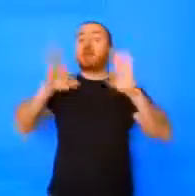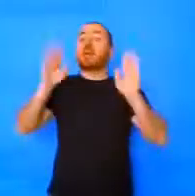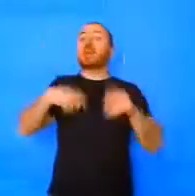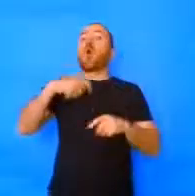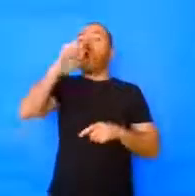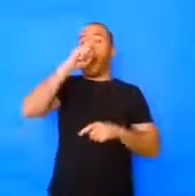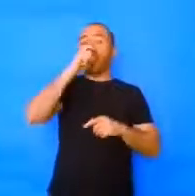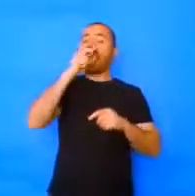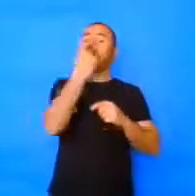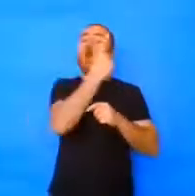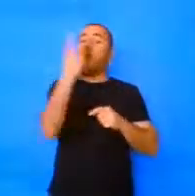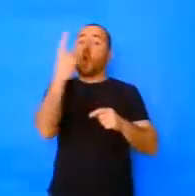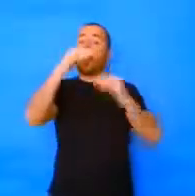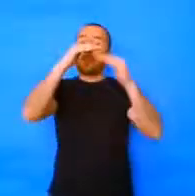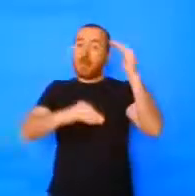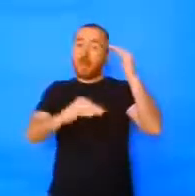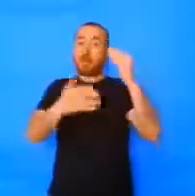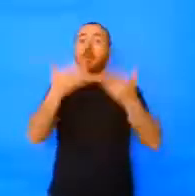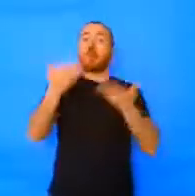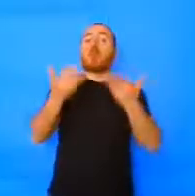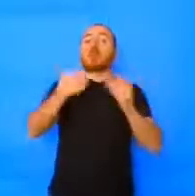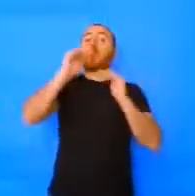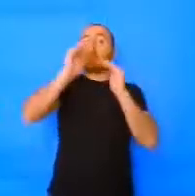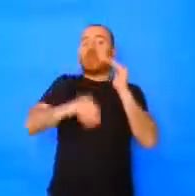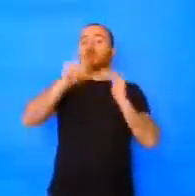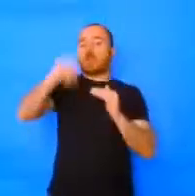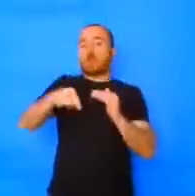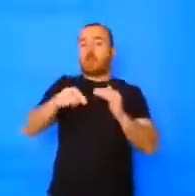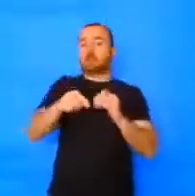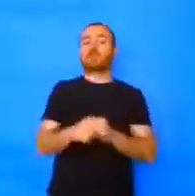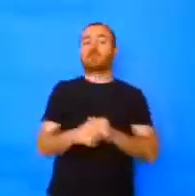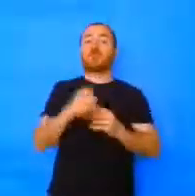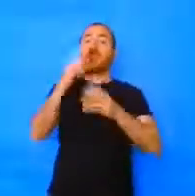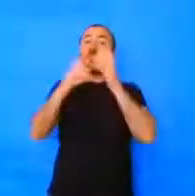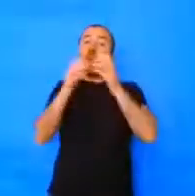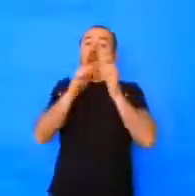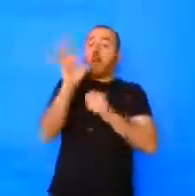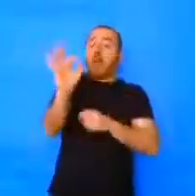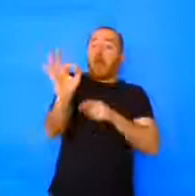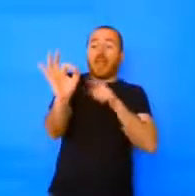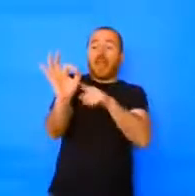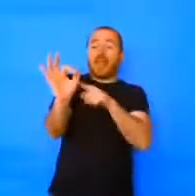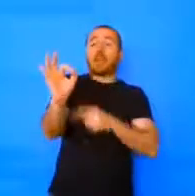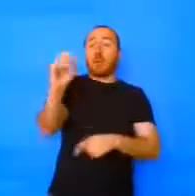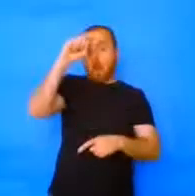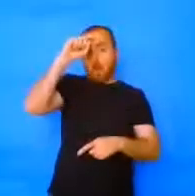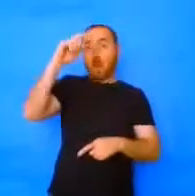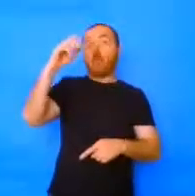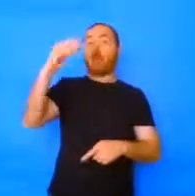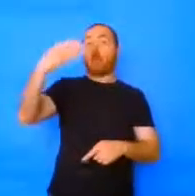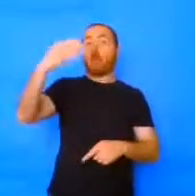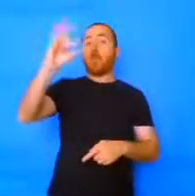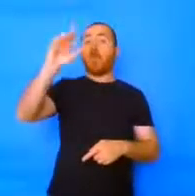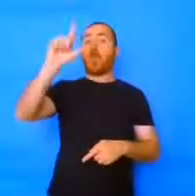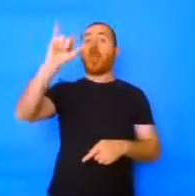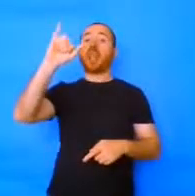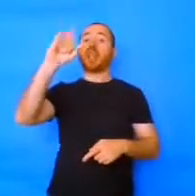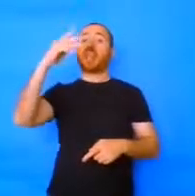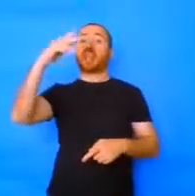ser de madera, puede estar pintado del color que se quiera, pero no puede ser recogido con un imán. El diámetro debe ser